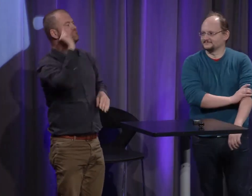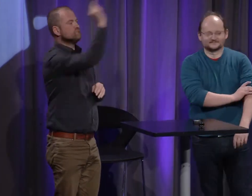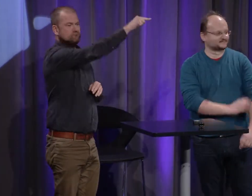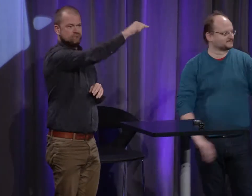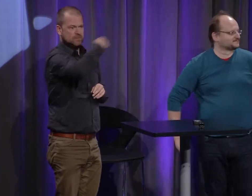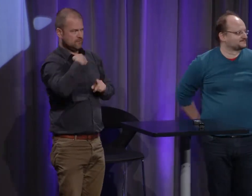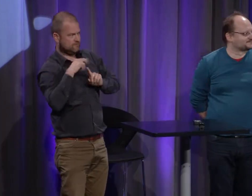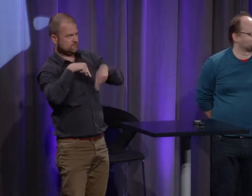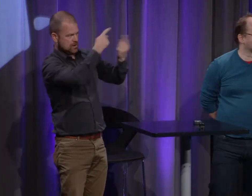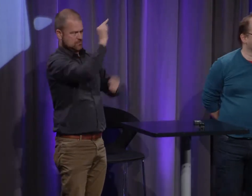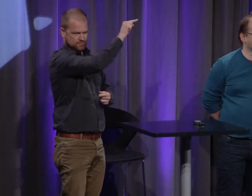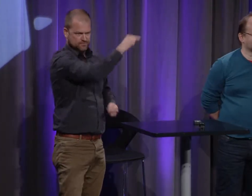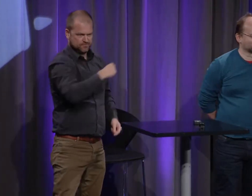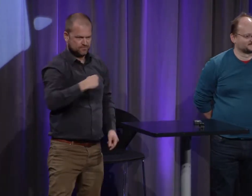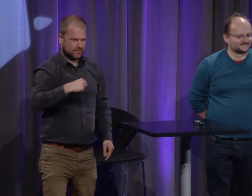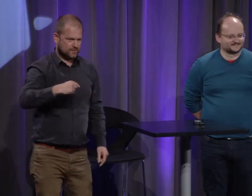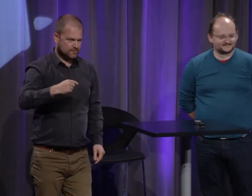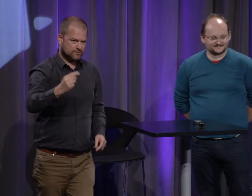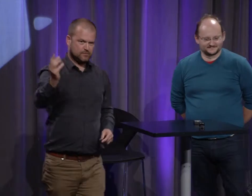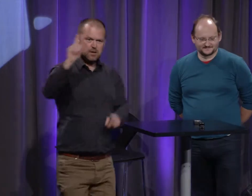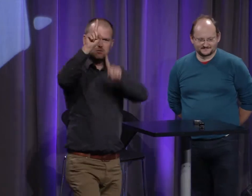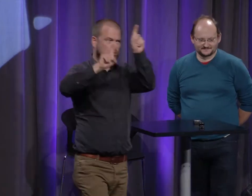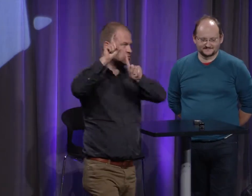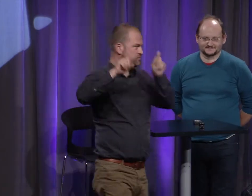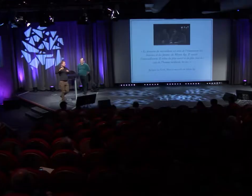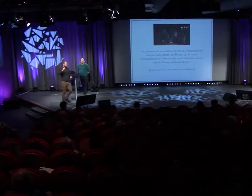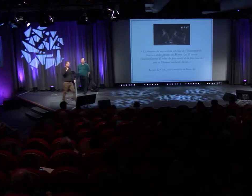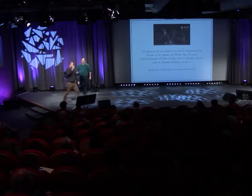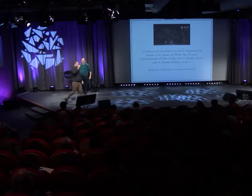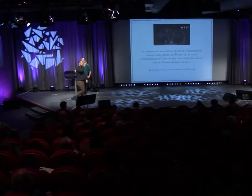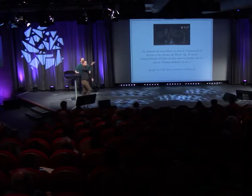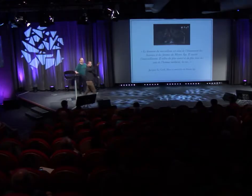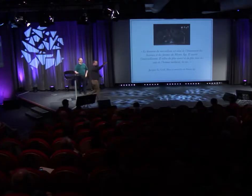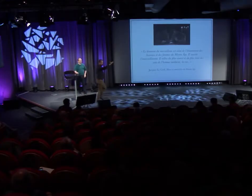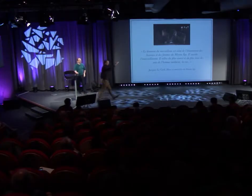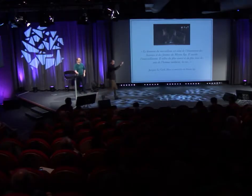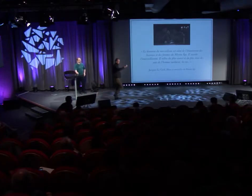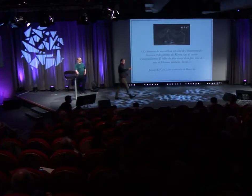je répéterai sur scène voilà pour les personnes je vais me rendre de l'autre côté s'il y a des personnes qui ont des questions à poser